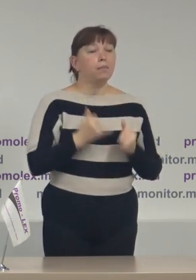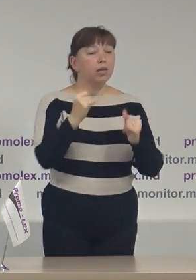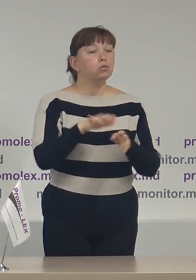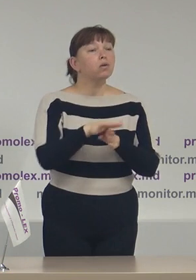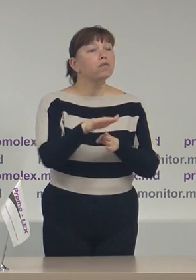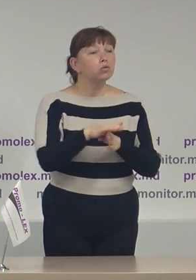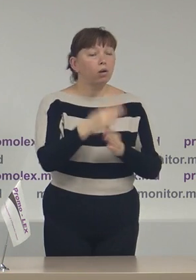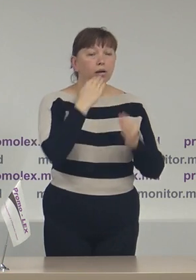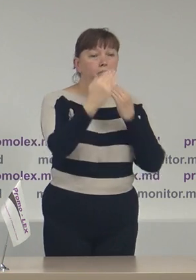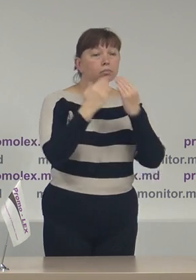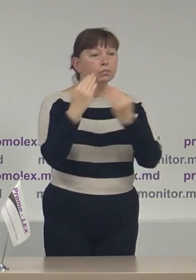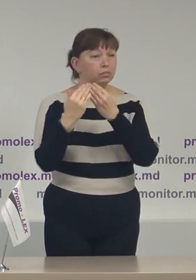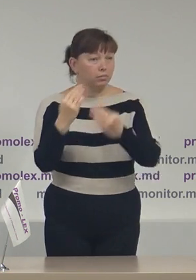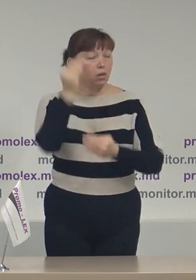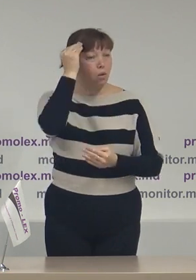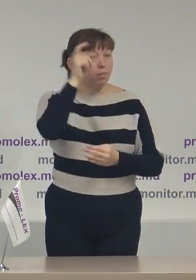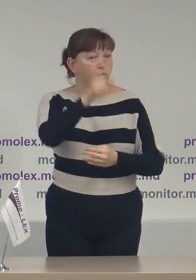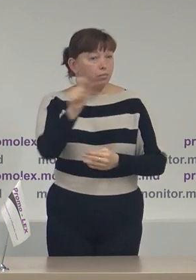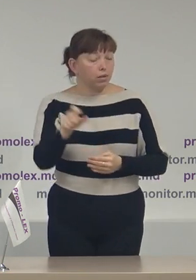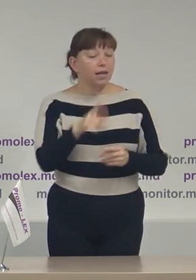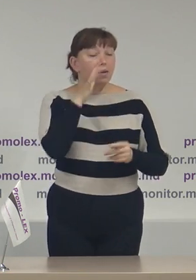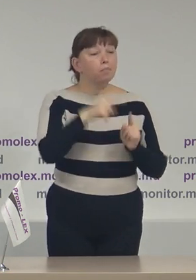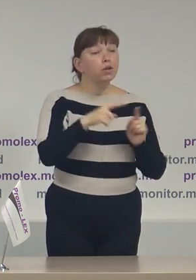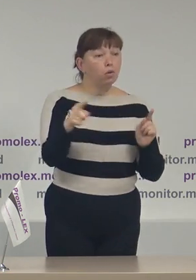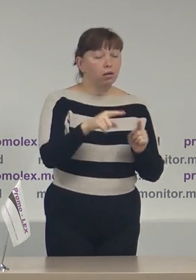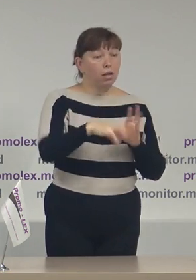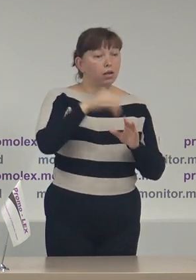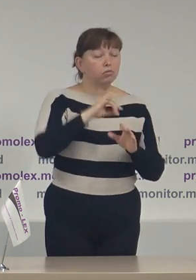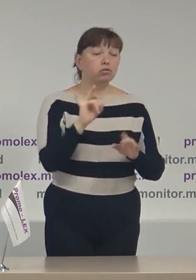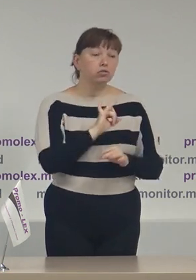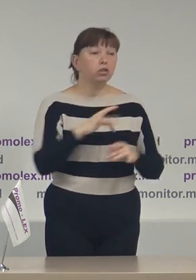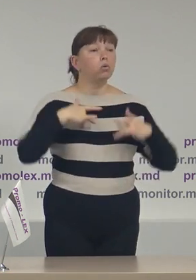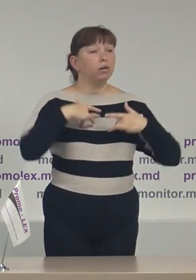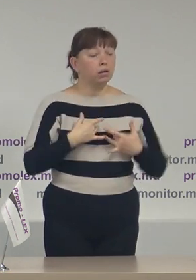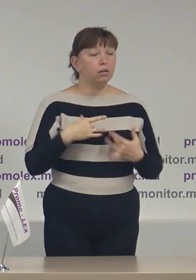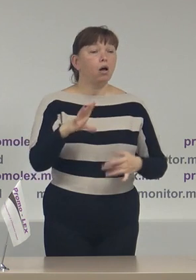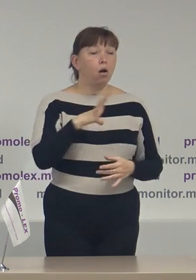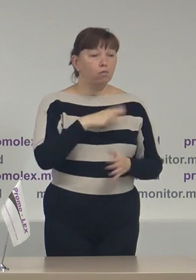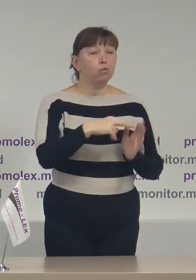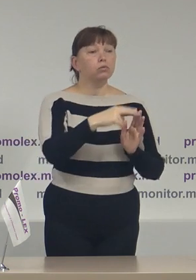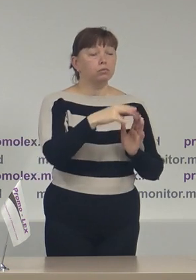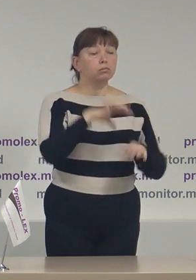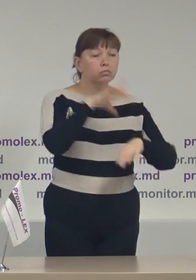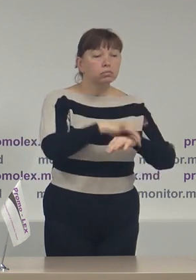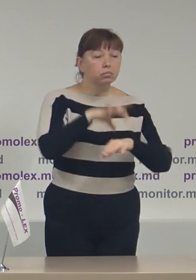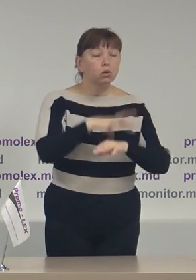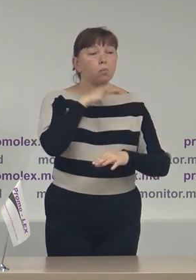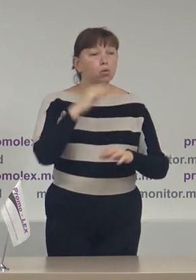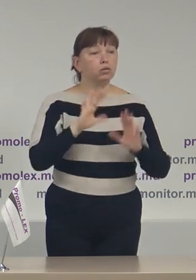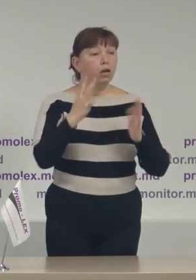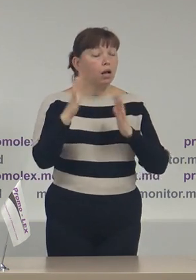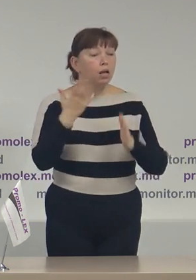efectuarea sondajelor de opinie în perioada electorală și cu regret au fost atestate în mai multe cazuri în care